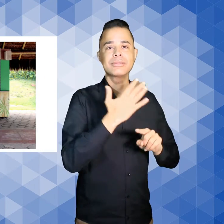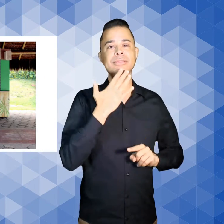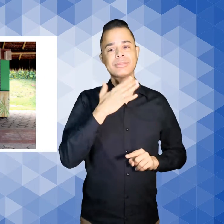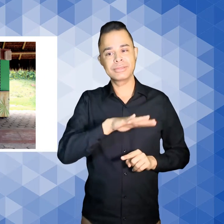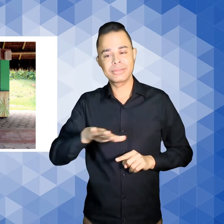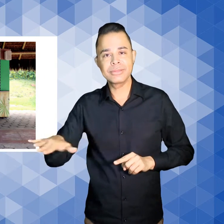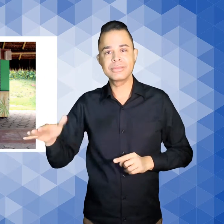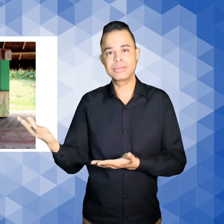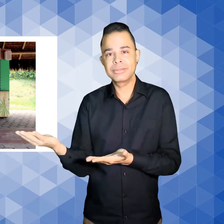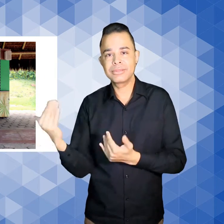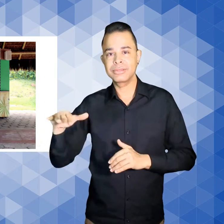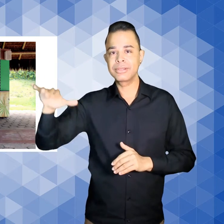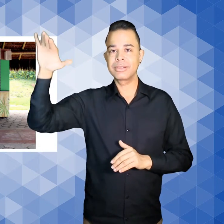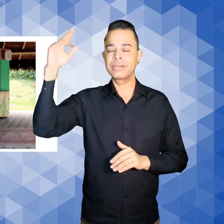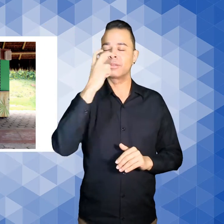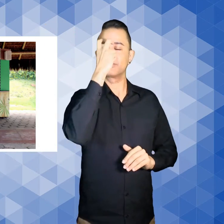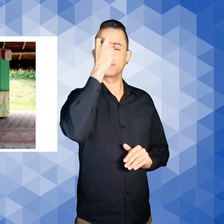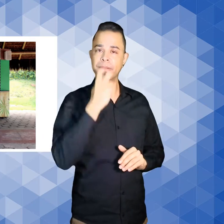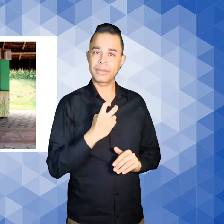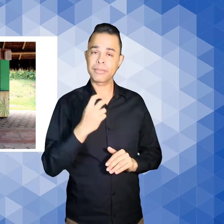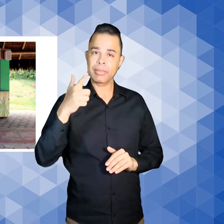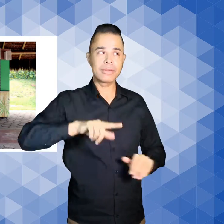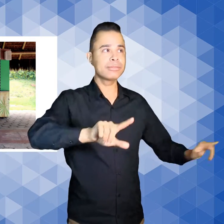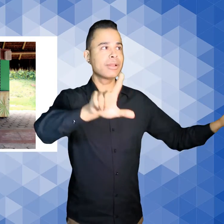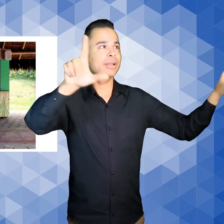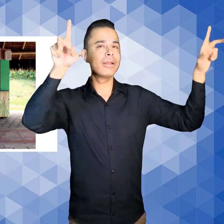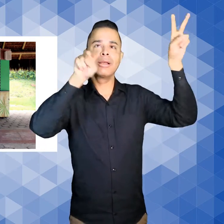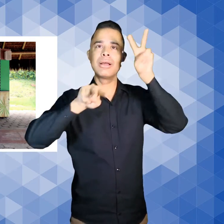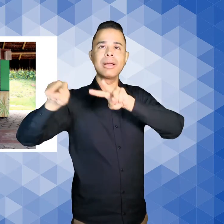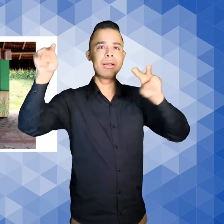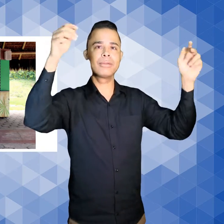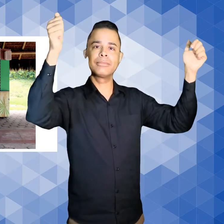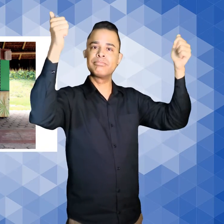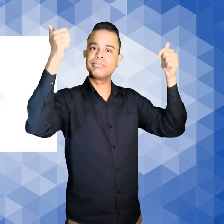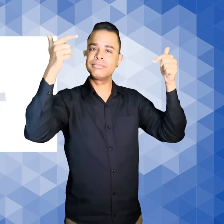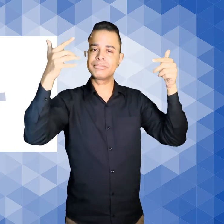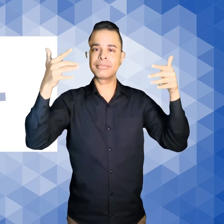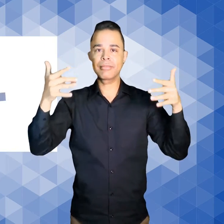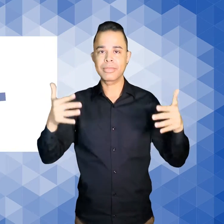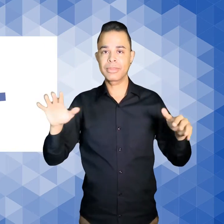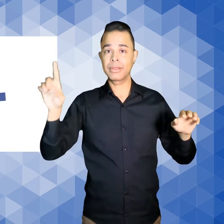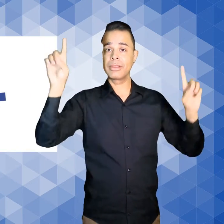visual Além de painéis com imagens explicativas para deficiência locomotora